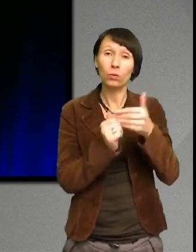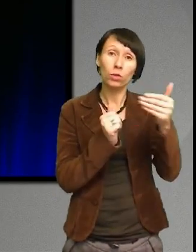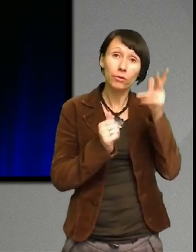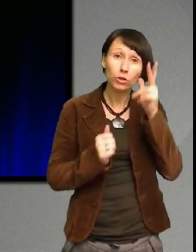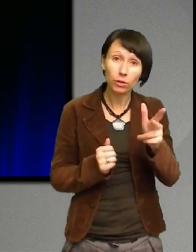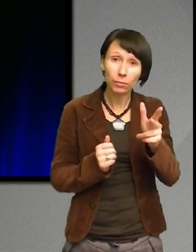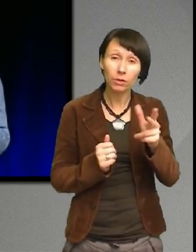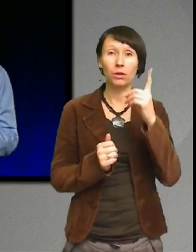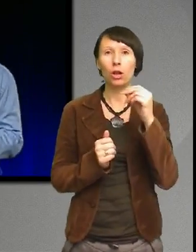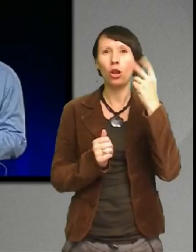Lövgärdet som ligger i Angred.